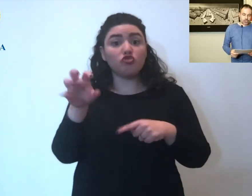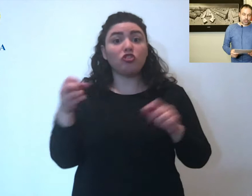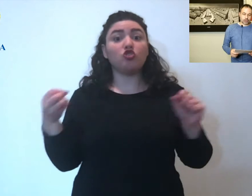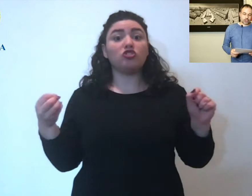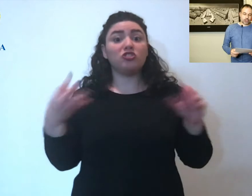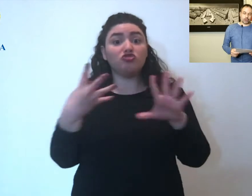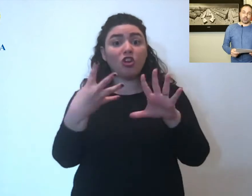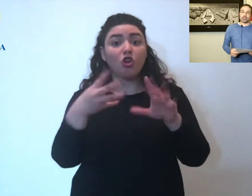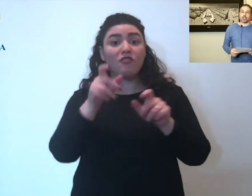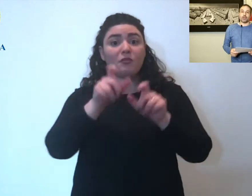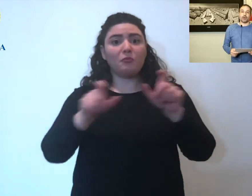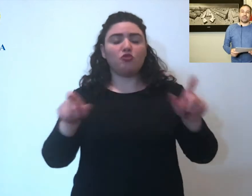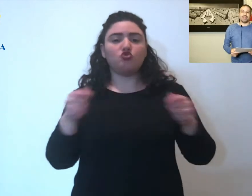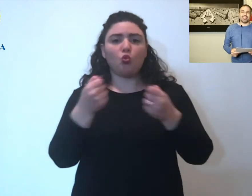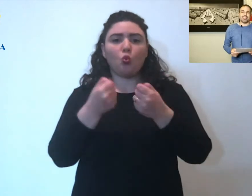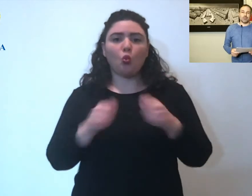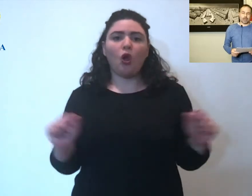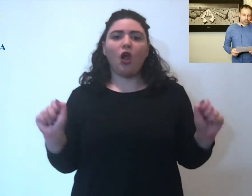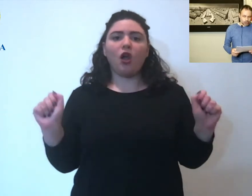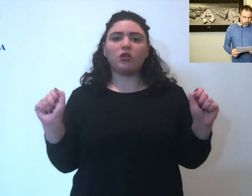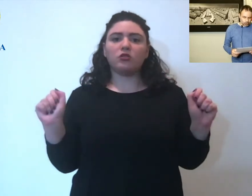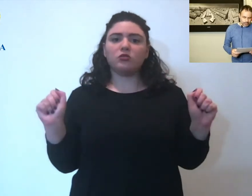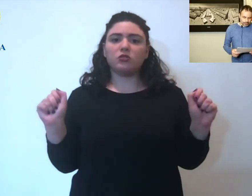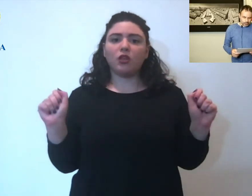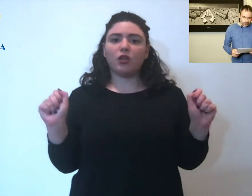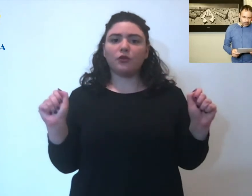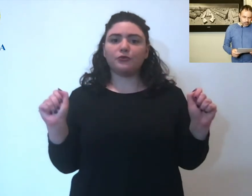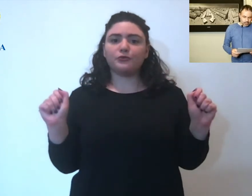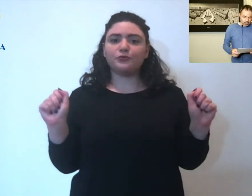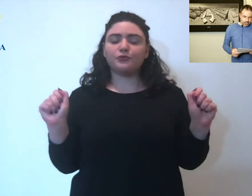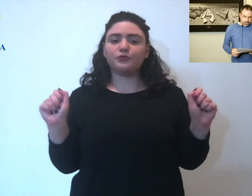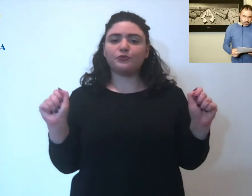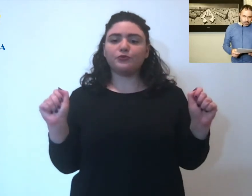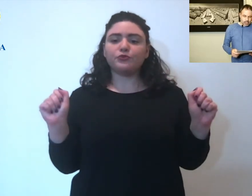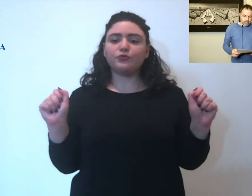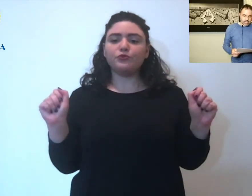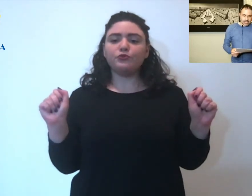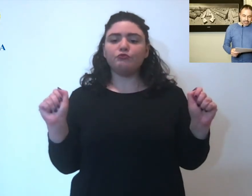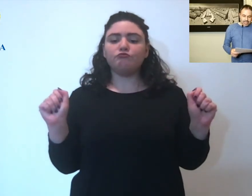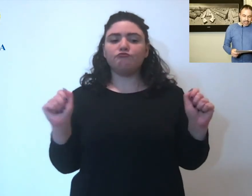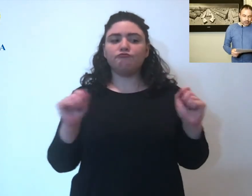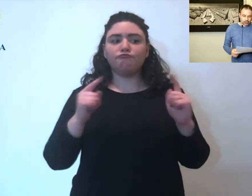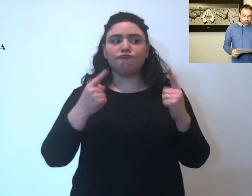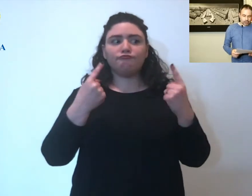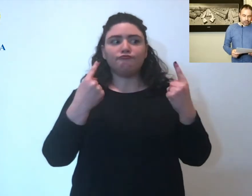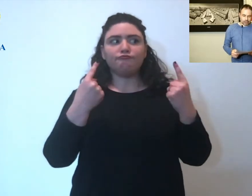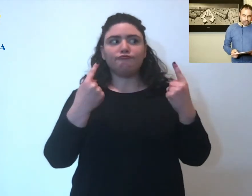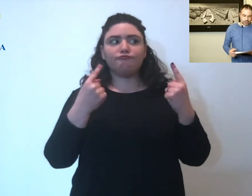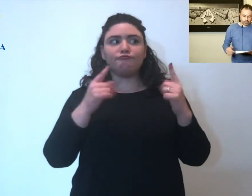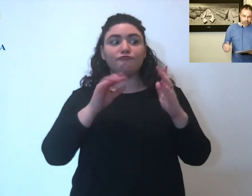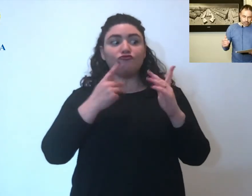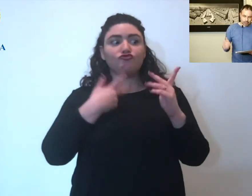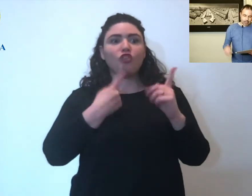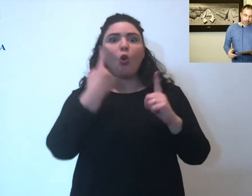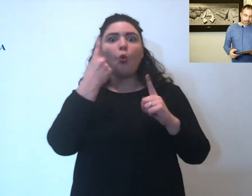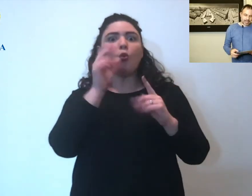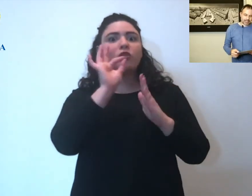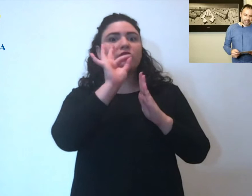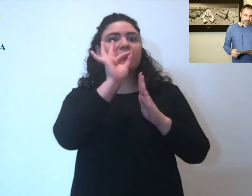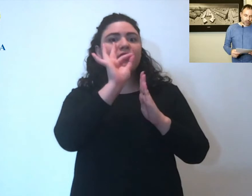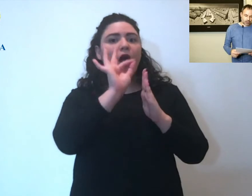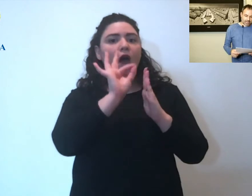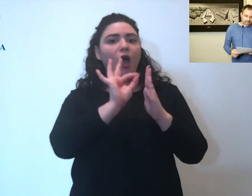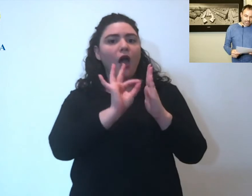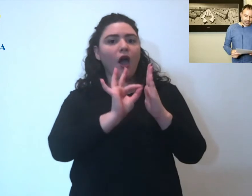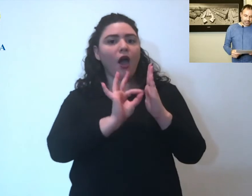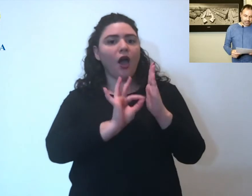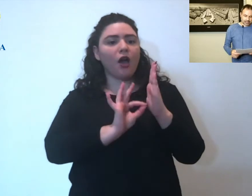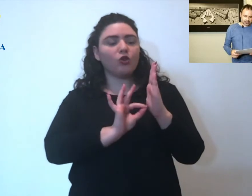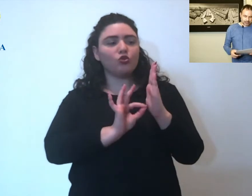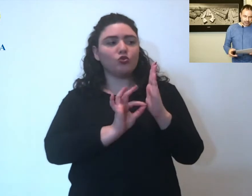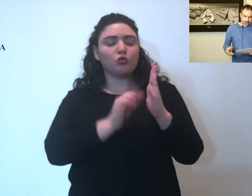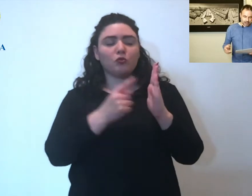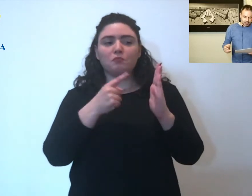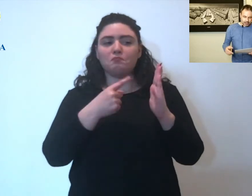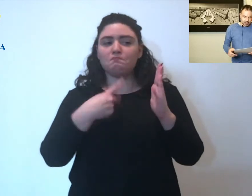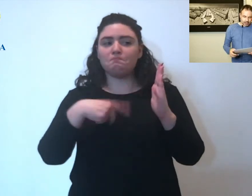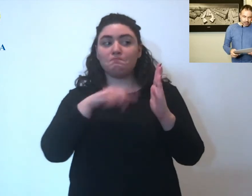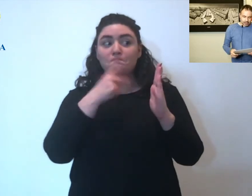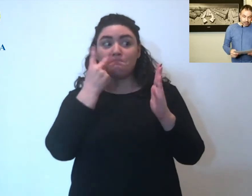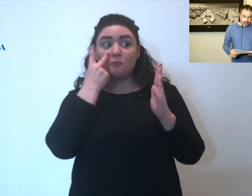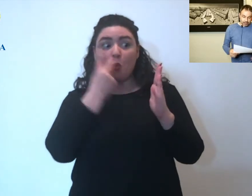.519 le guarigioni. Il dato che dobbiamo prendere con grande